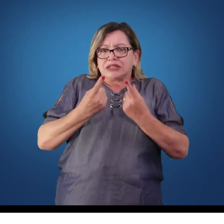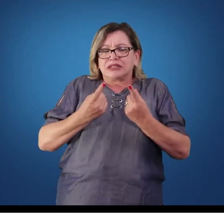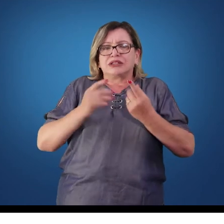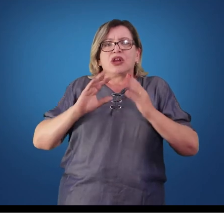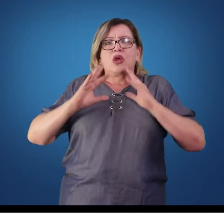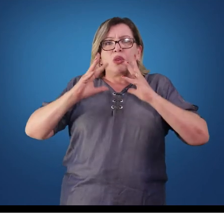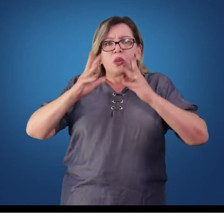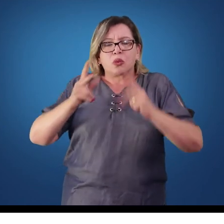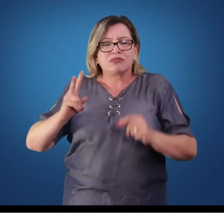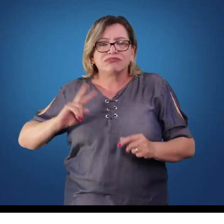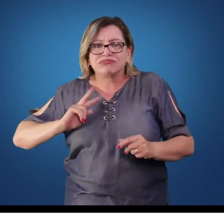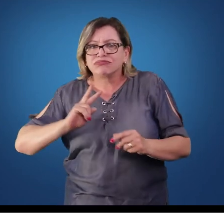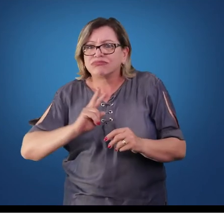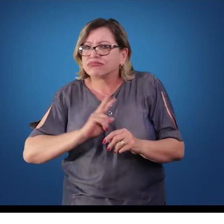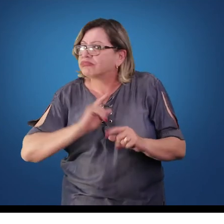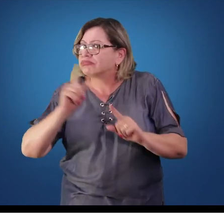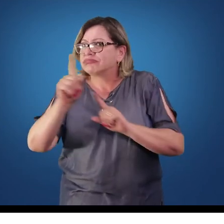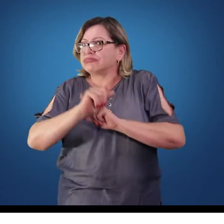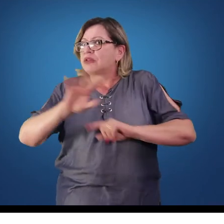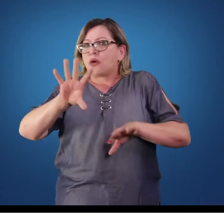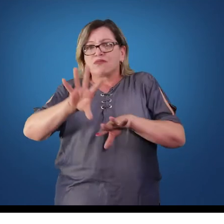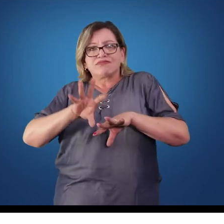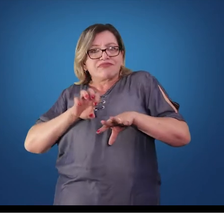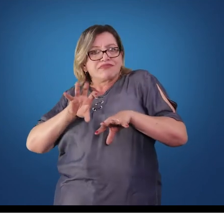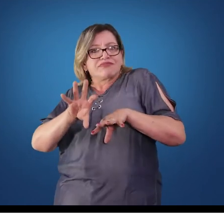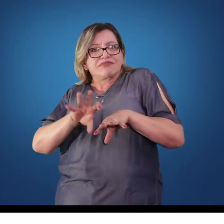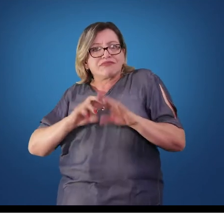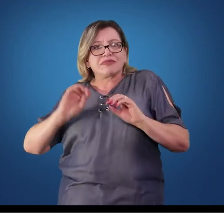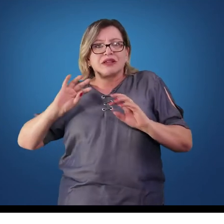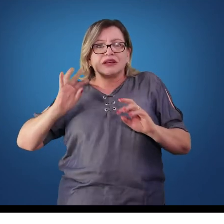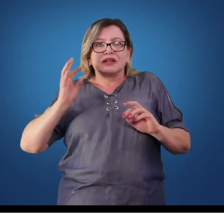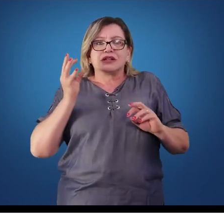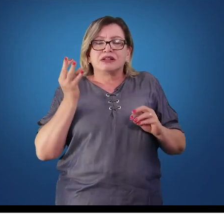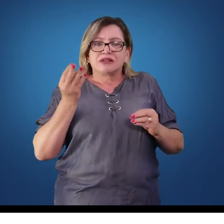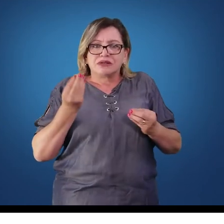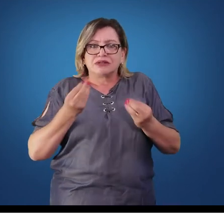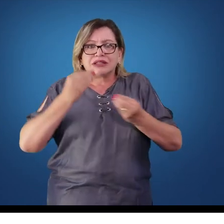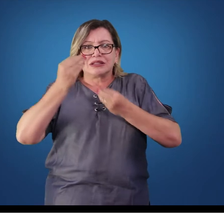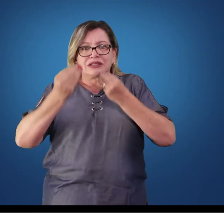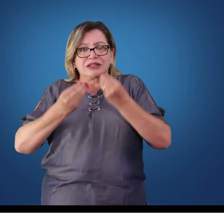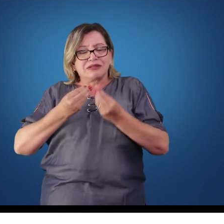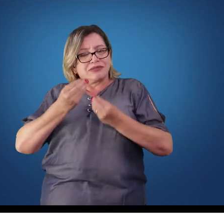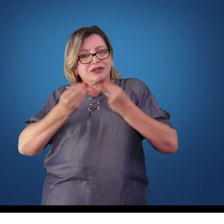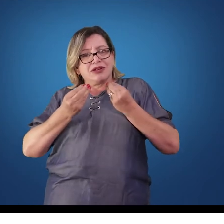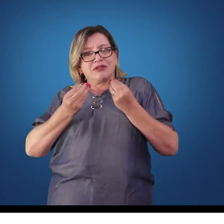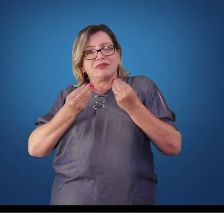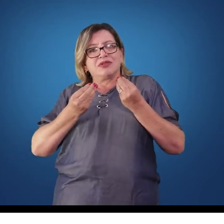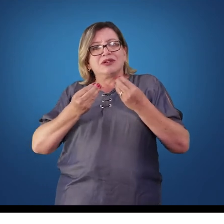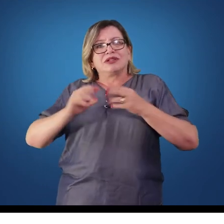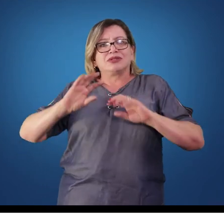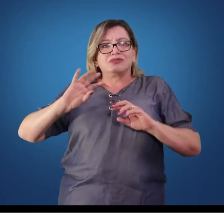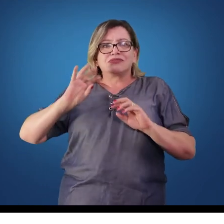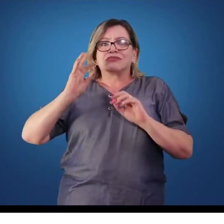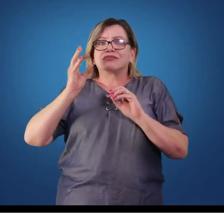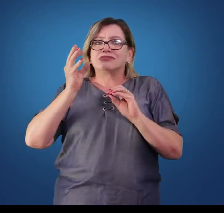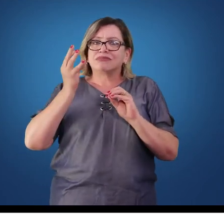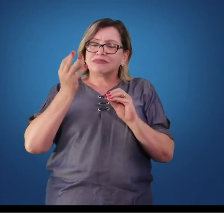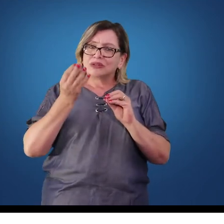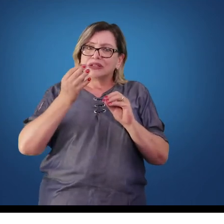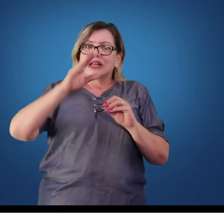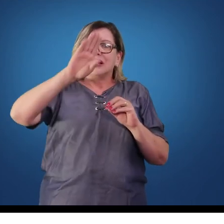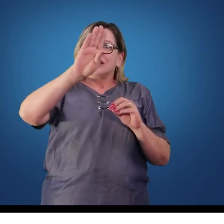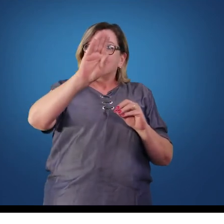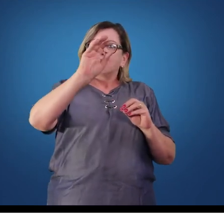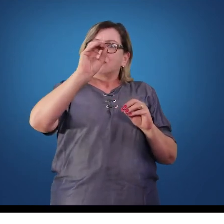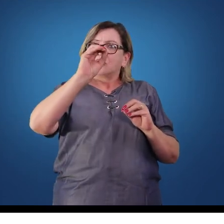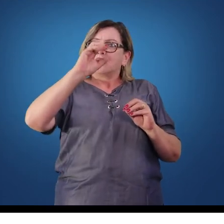nutrientes são absorvidos no nosso alimento. Girando, então, no processo final do sistema digestório, o que nós chamamos de